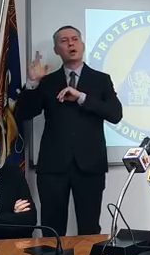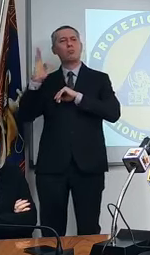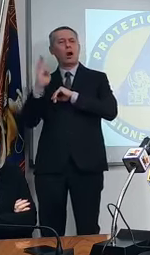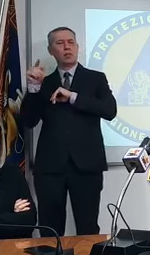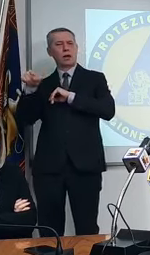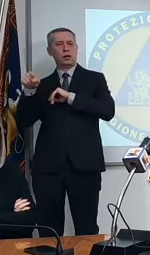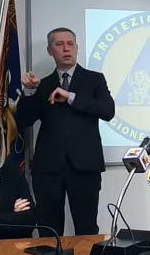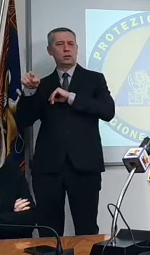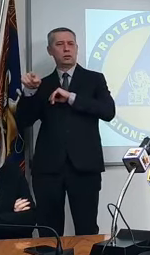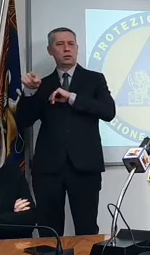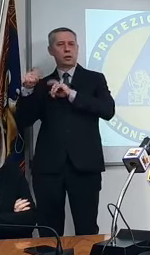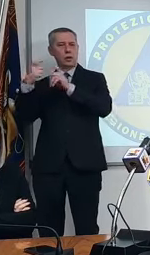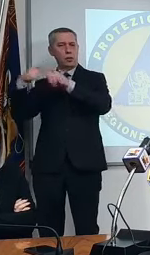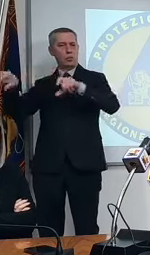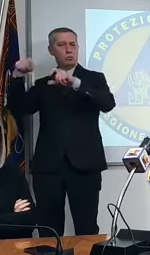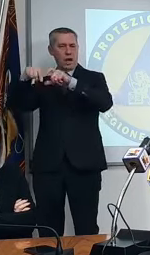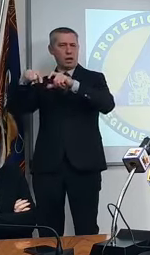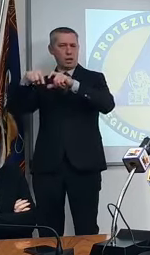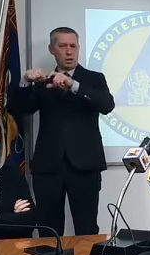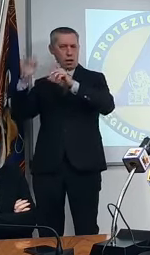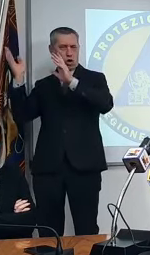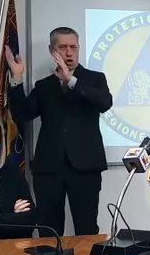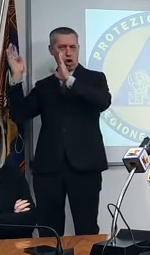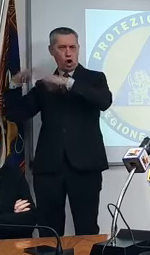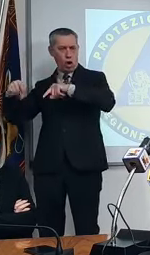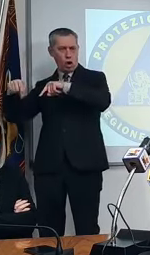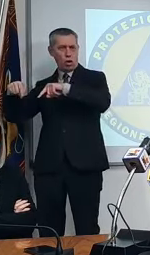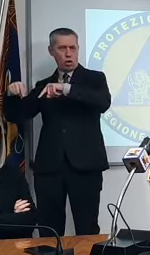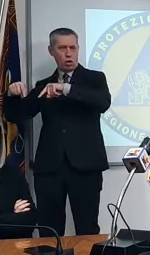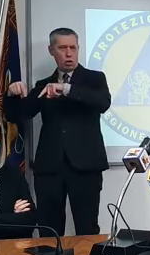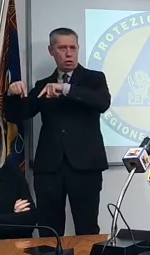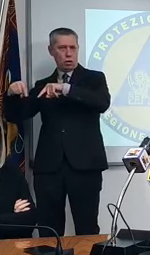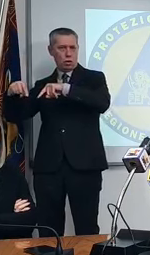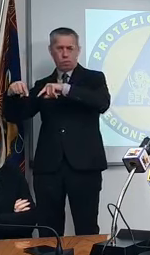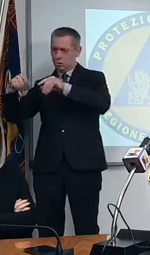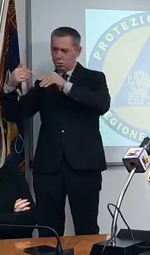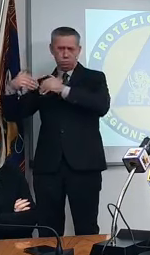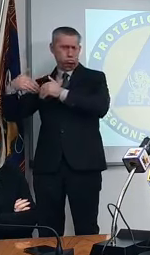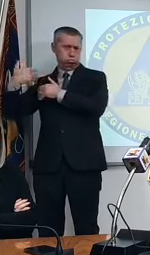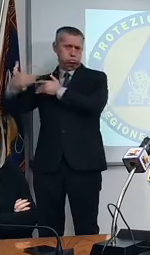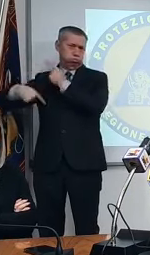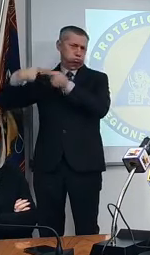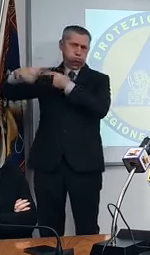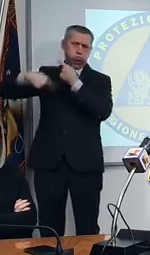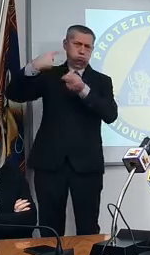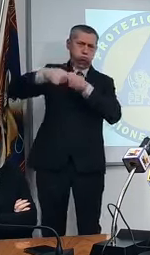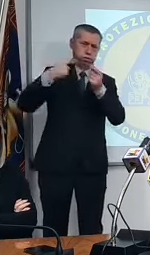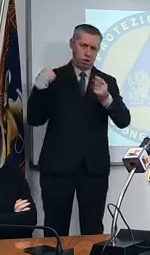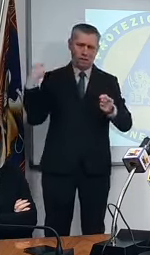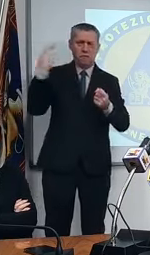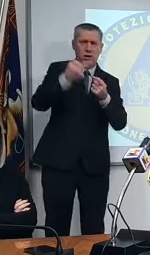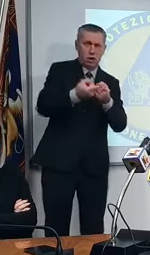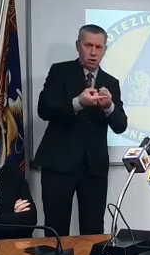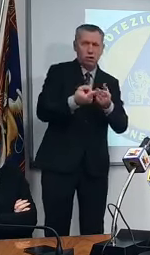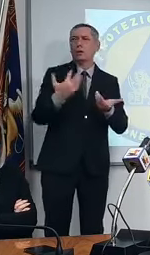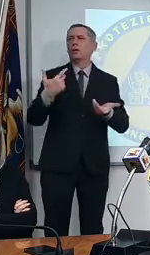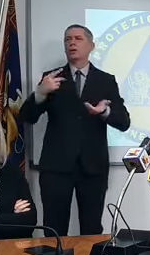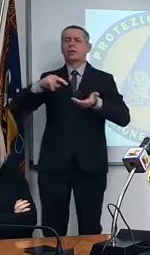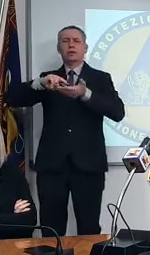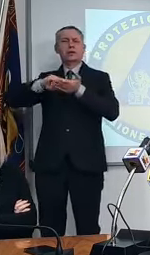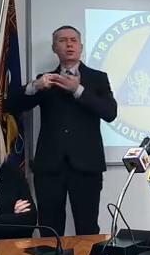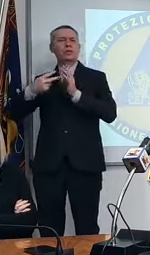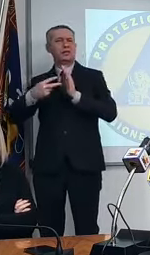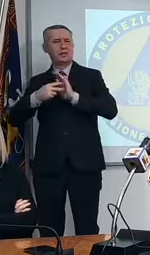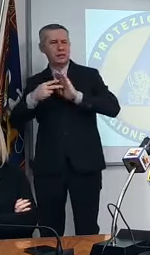le banche non è che parto distante ma vi ricordo che noi abbiamo affrontato i problemi del sistema bancario internazionale abbiamo